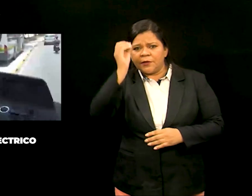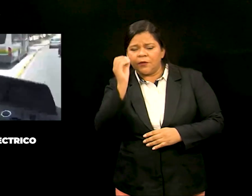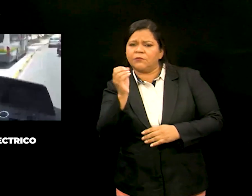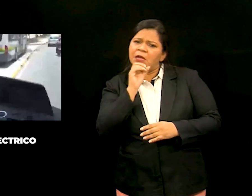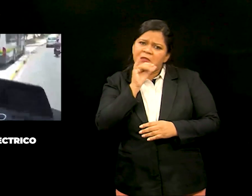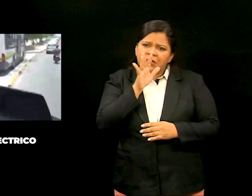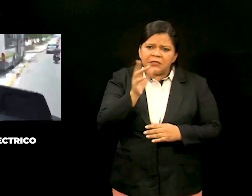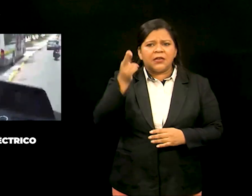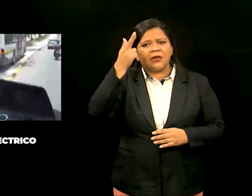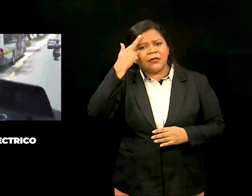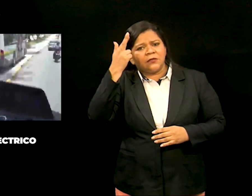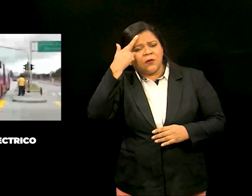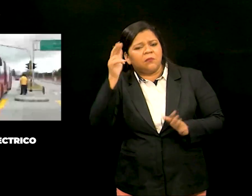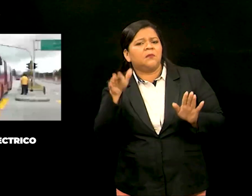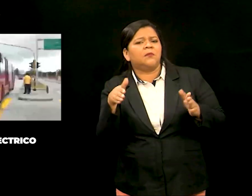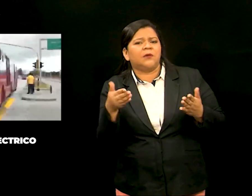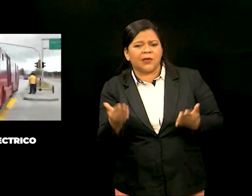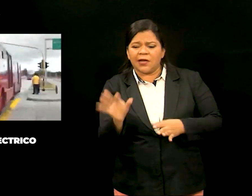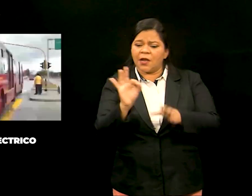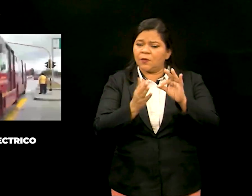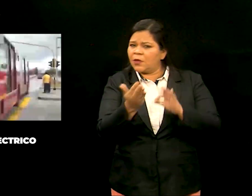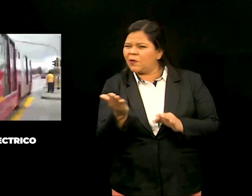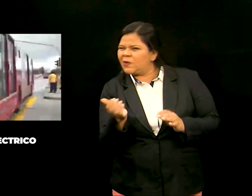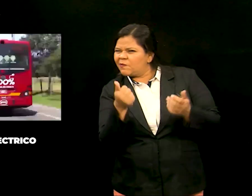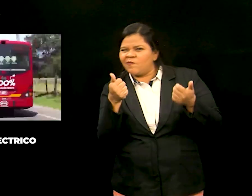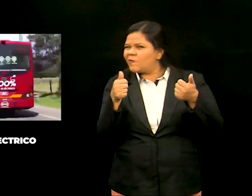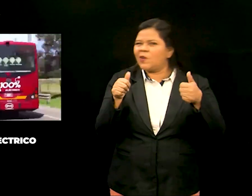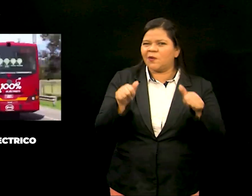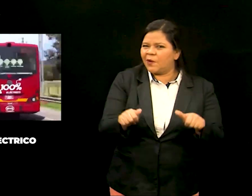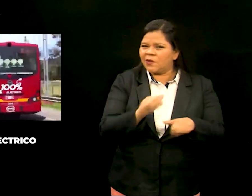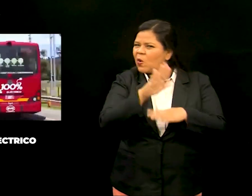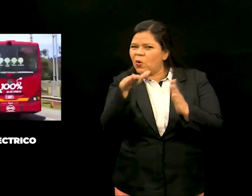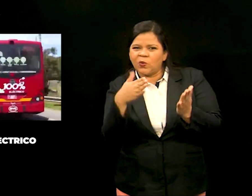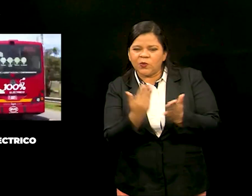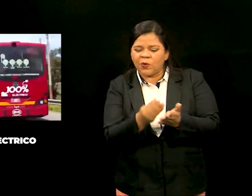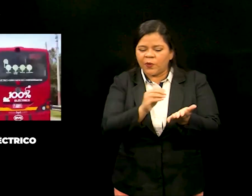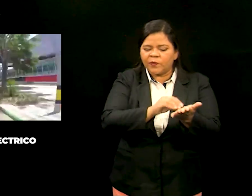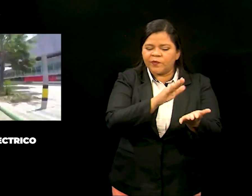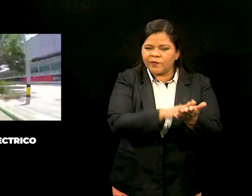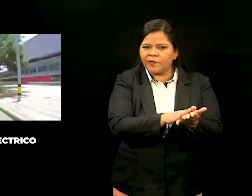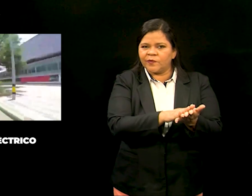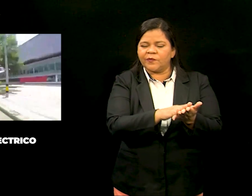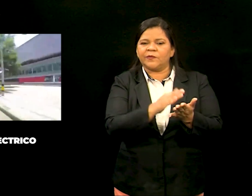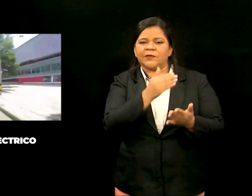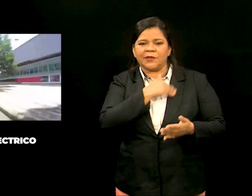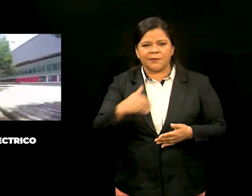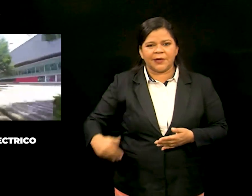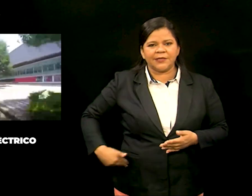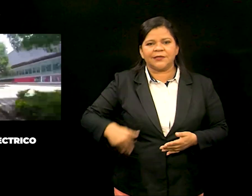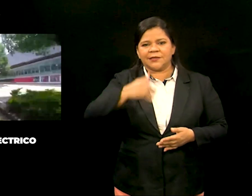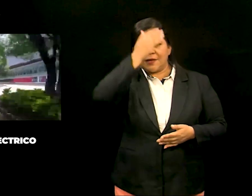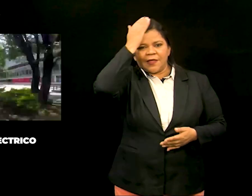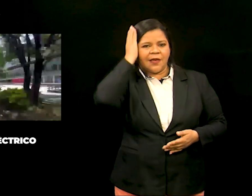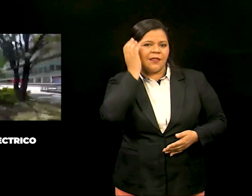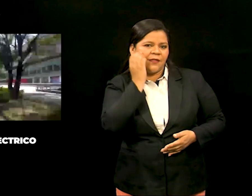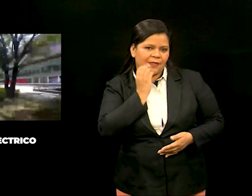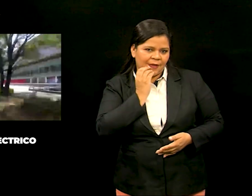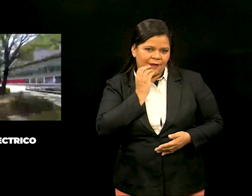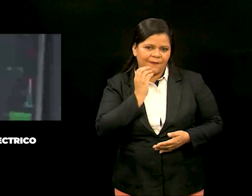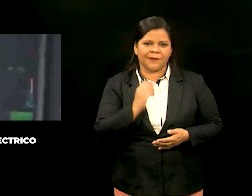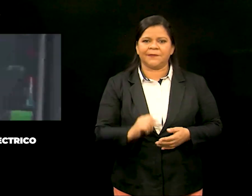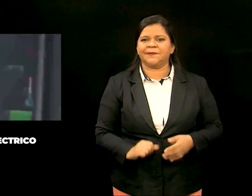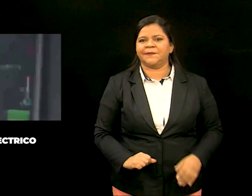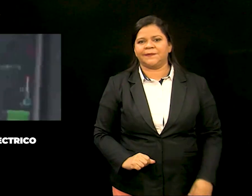argumentan las razones en las cuales no están de acuerdo con todos los señalamientos hechos por parte de la Presidencia de la República.